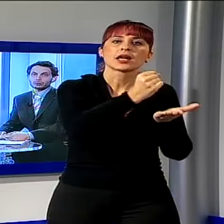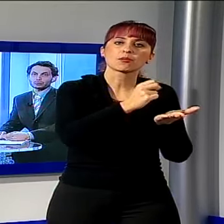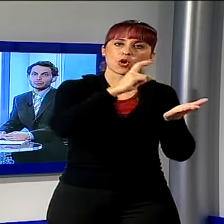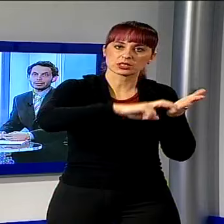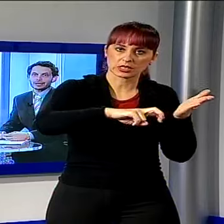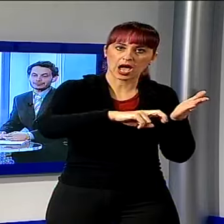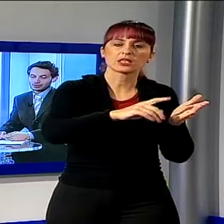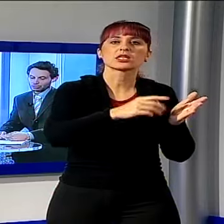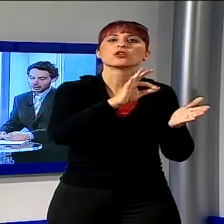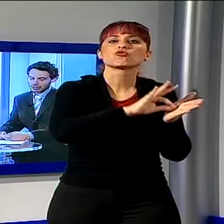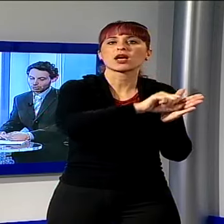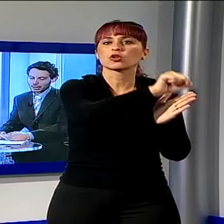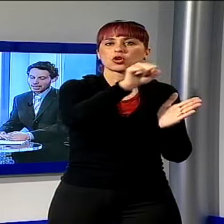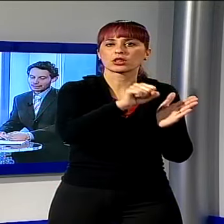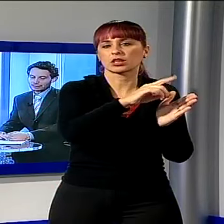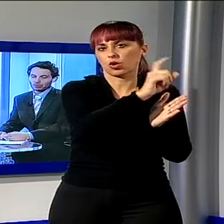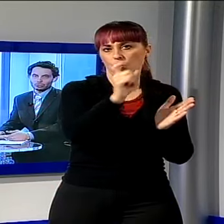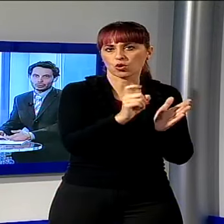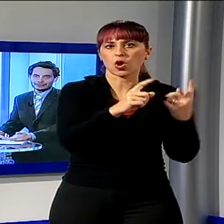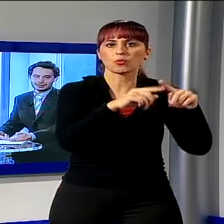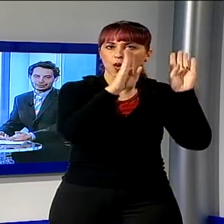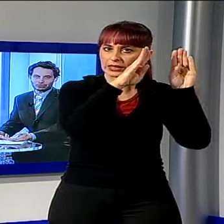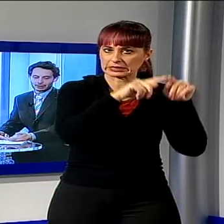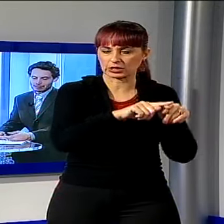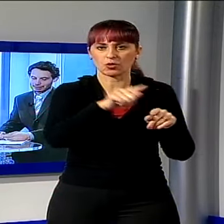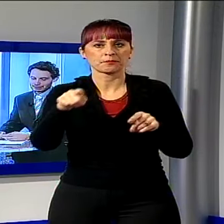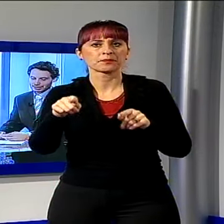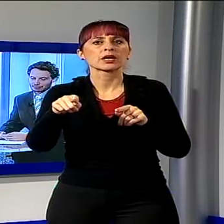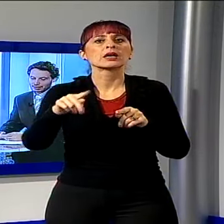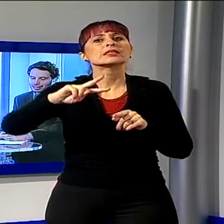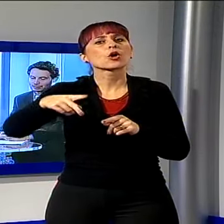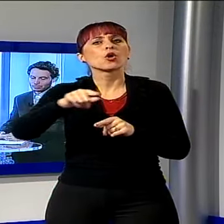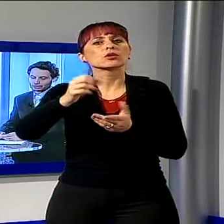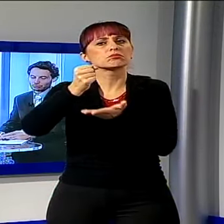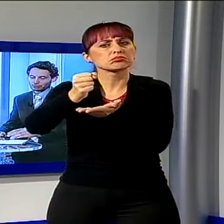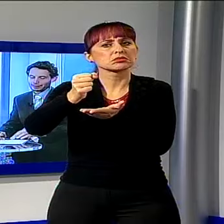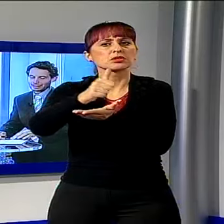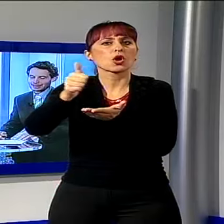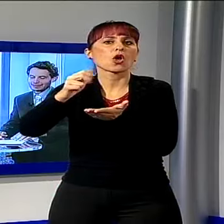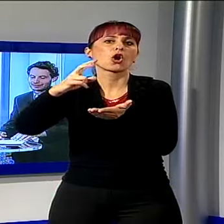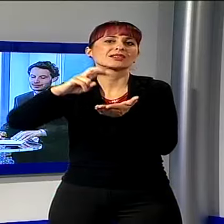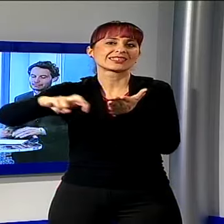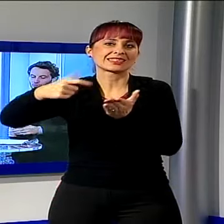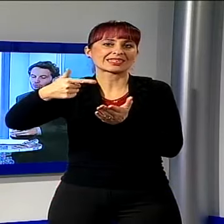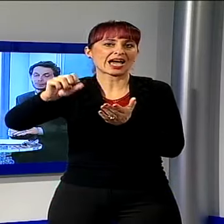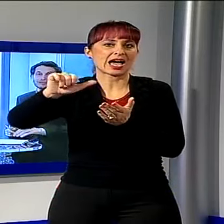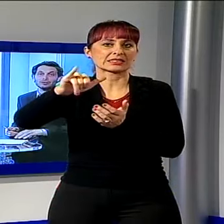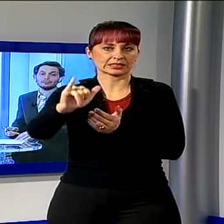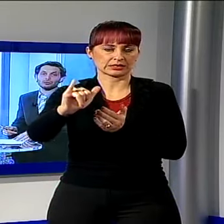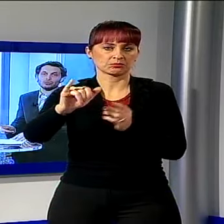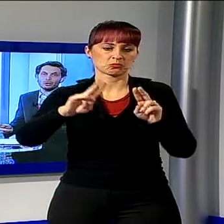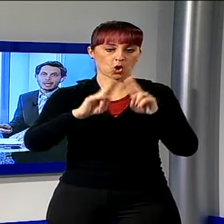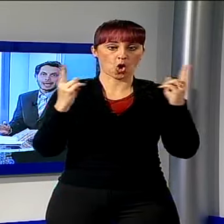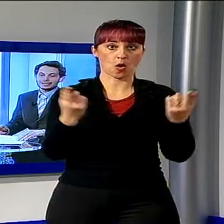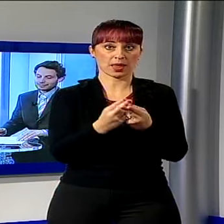centro diurno e asilo nido. Il secondo è dedicato interamente al contributo per la tasi. L'importo complessivo